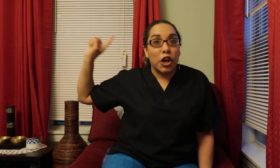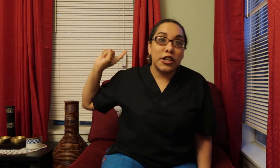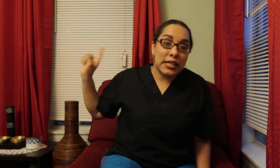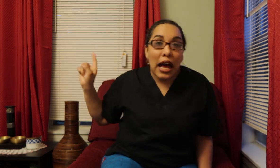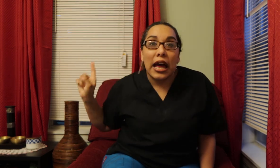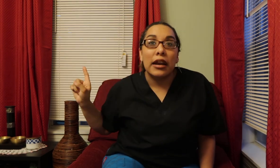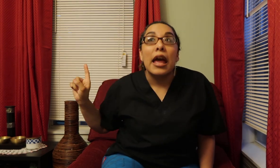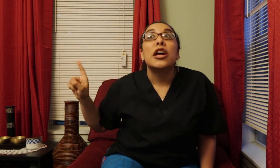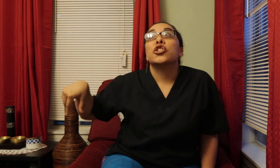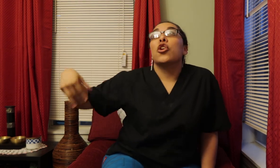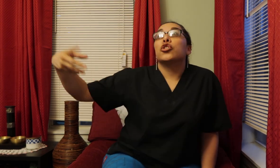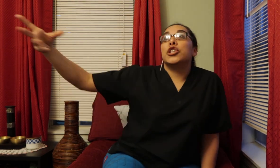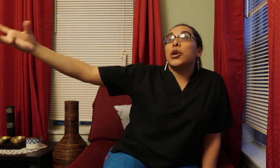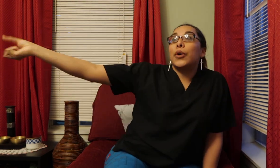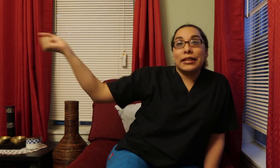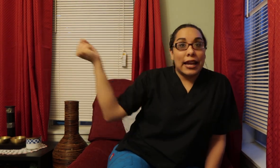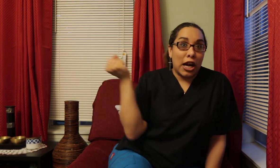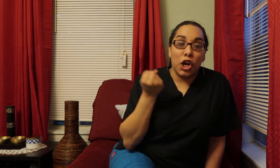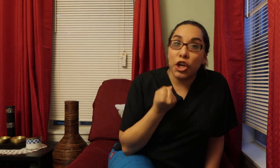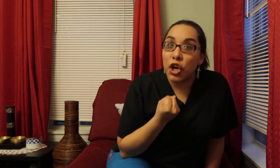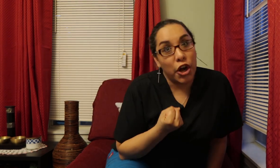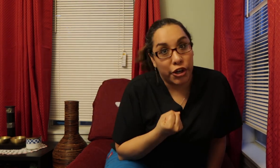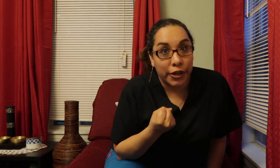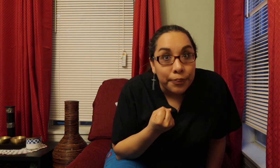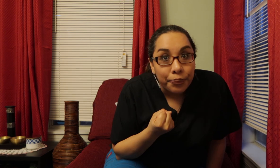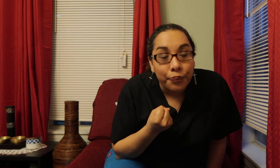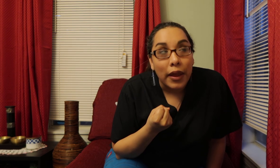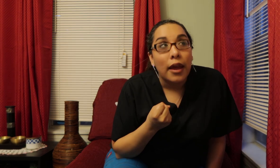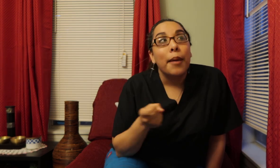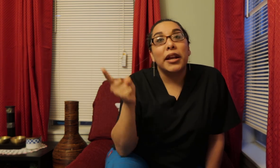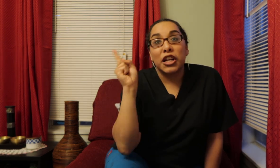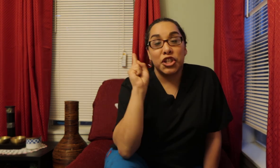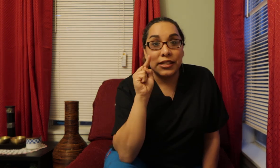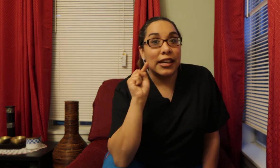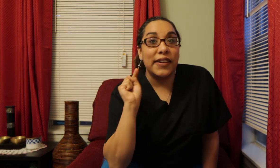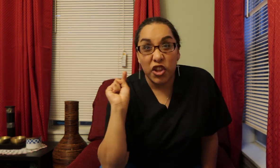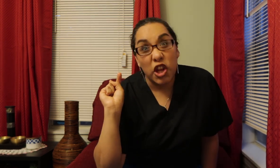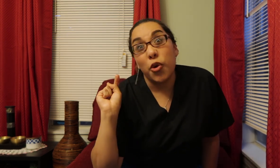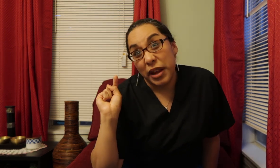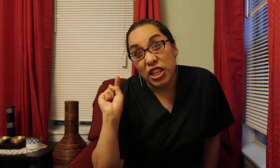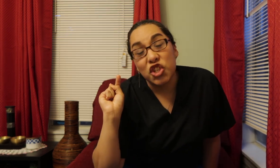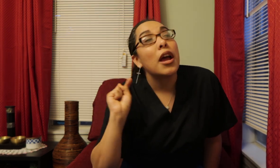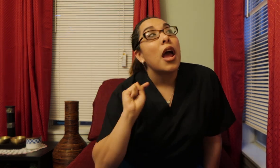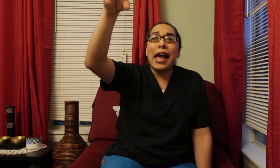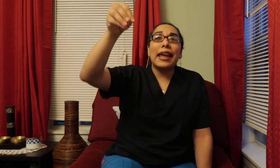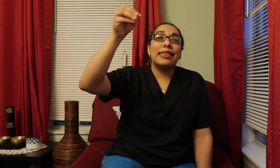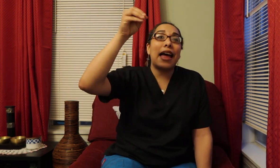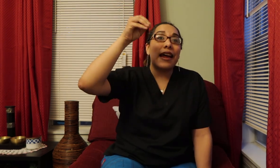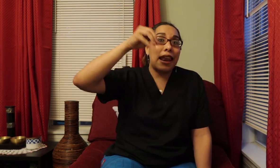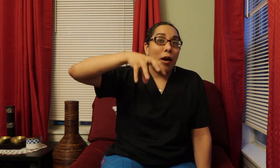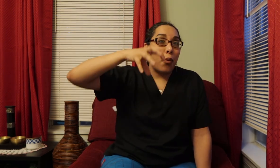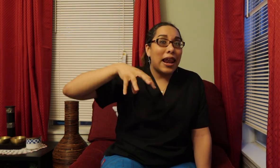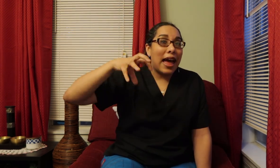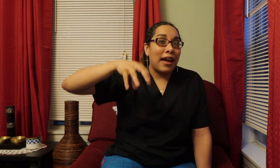her son So she wants to Take her daughter Because she's an evil Little bitch And now that's La abuela